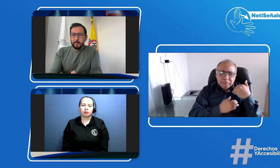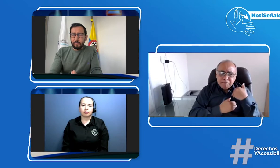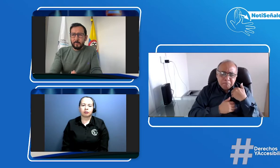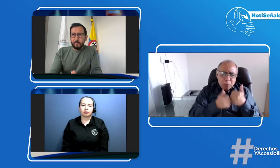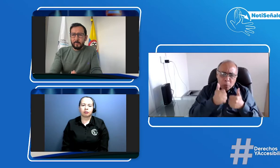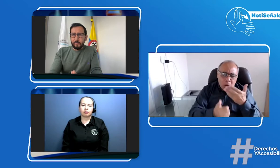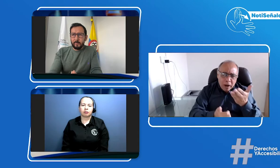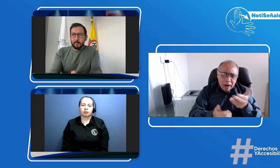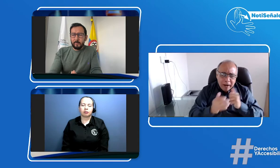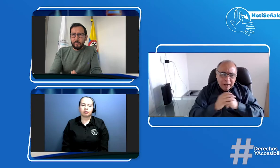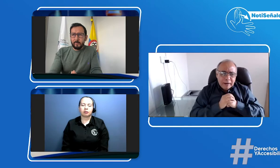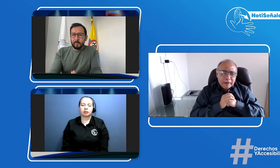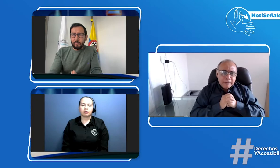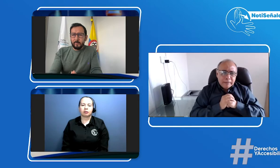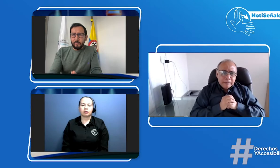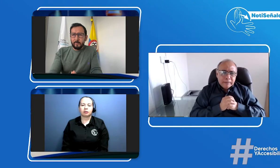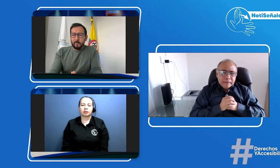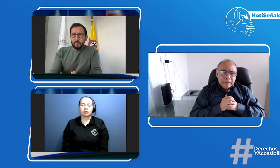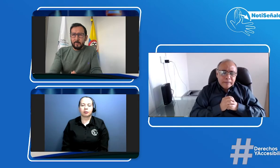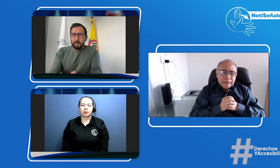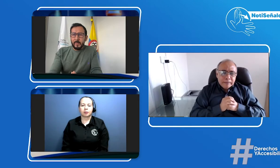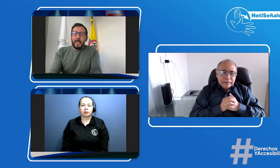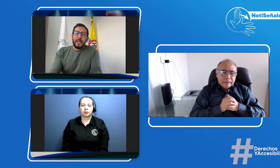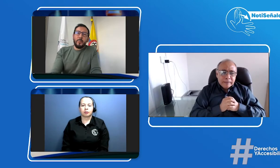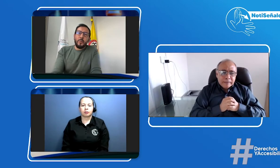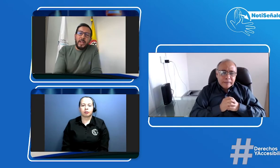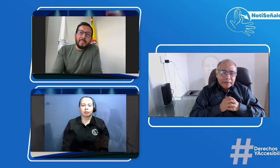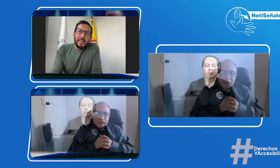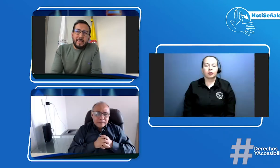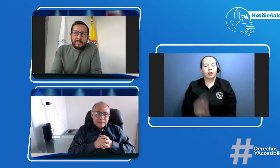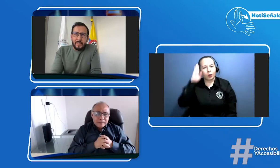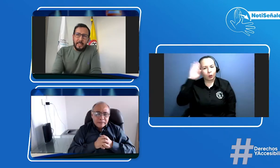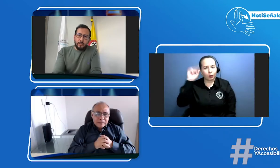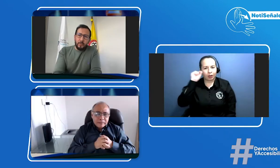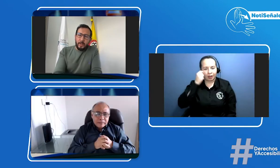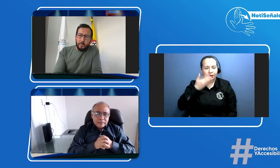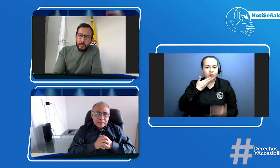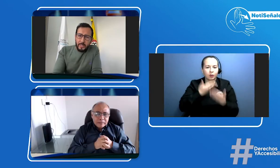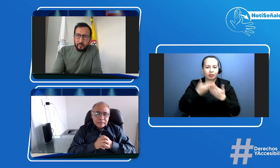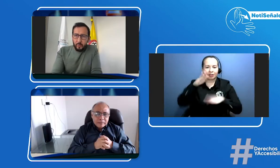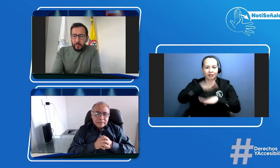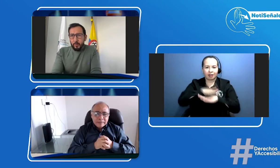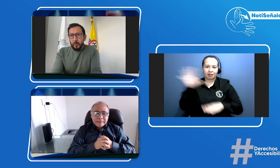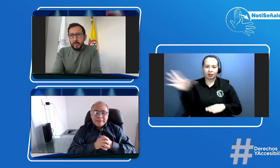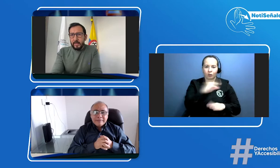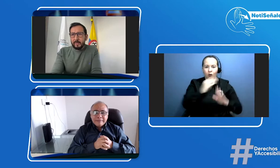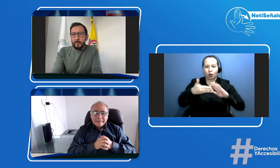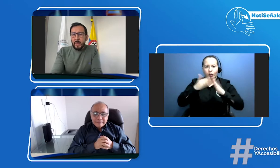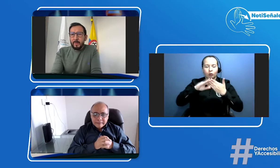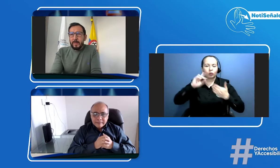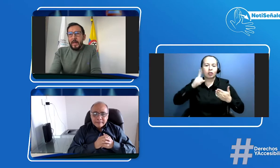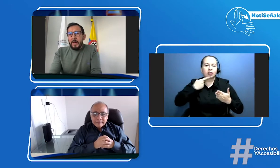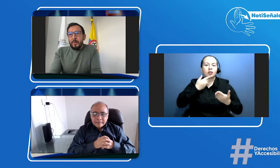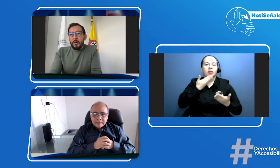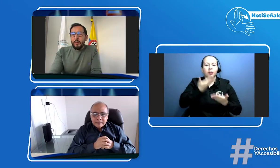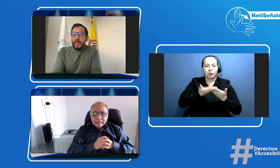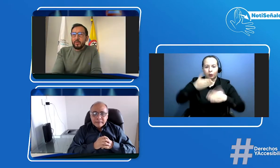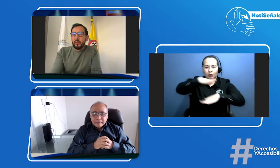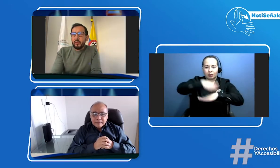interior de la agencia Henry muy buenas tardes y a toda la comunidad sorda muy buenas tardes también mi nombre es José Luis